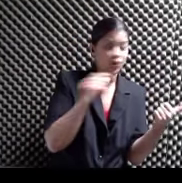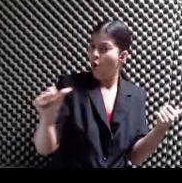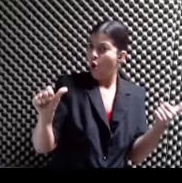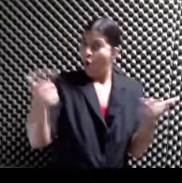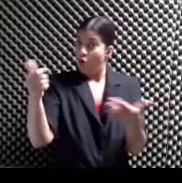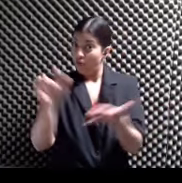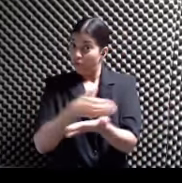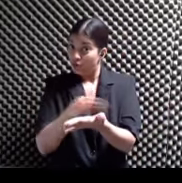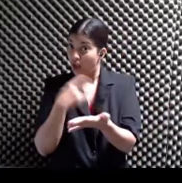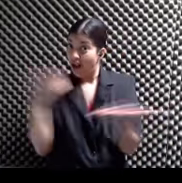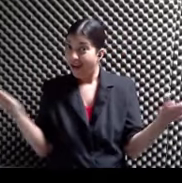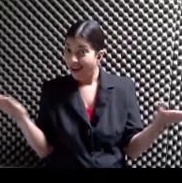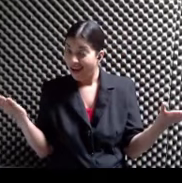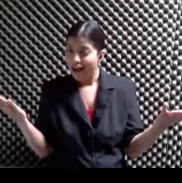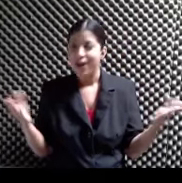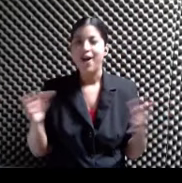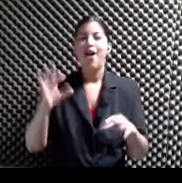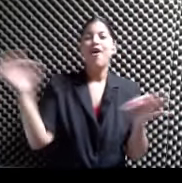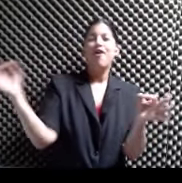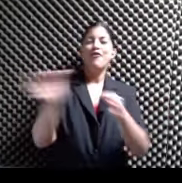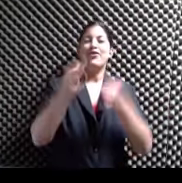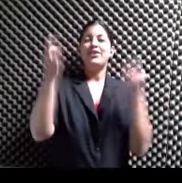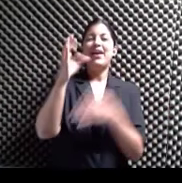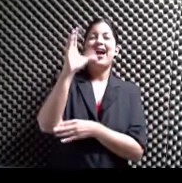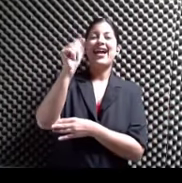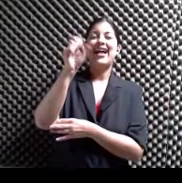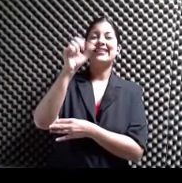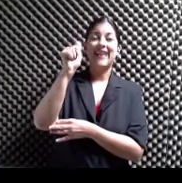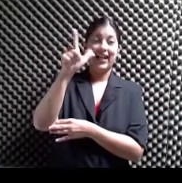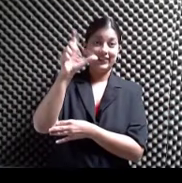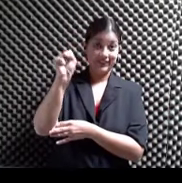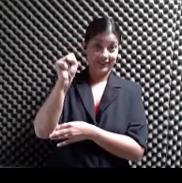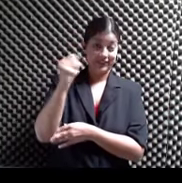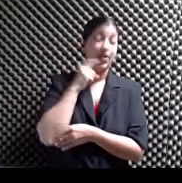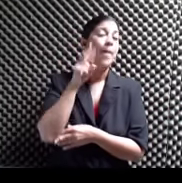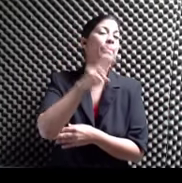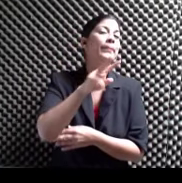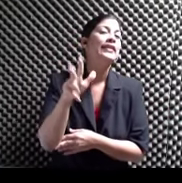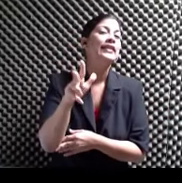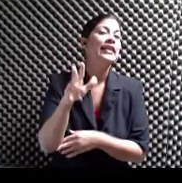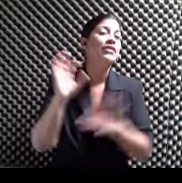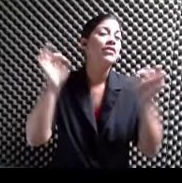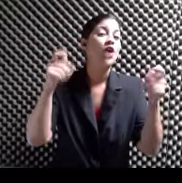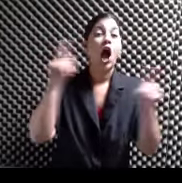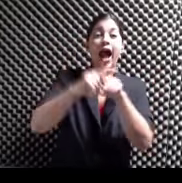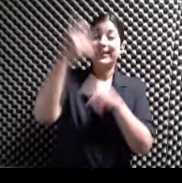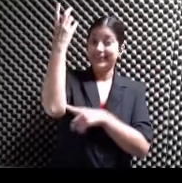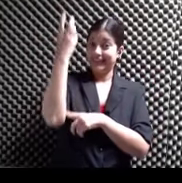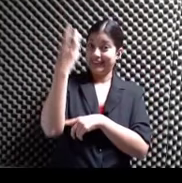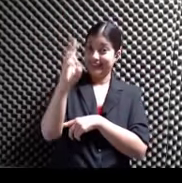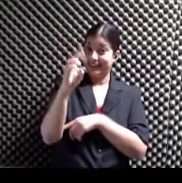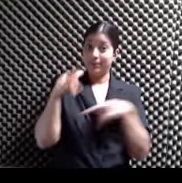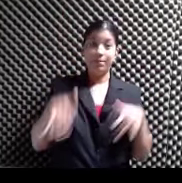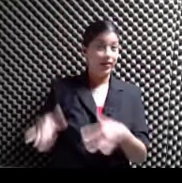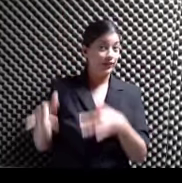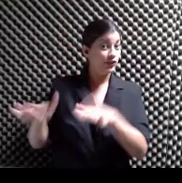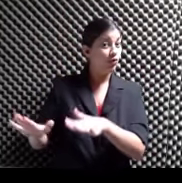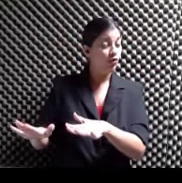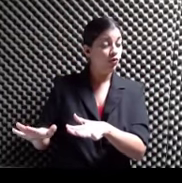Ajá Festival Casals Ya empezó Ahora va a empezar El 23 de febrero Hasta el 16 de marzo Y va a estar En